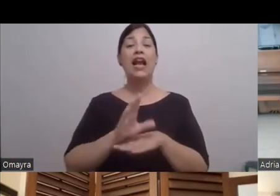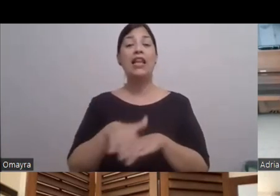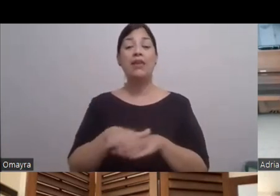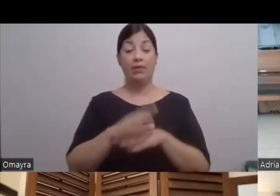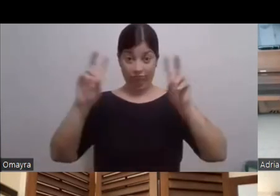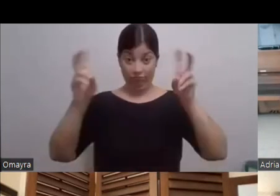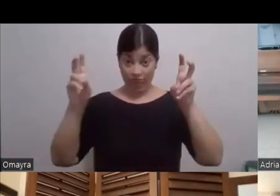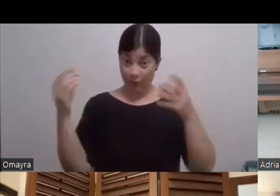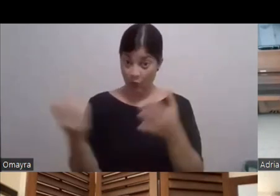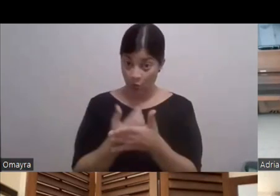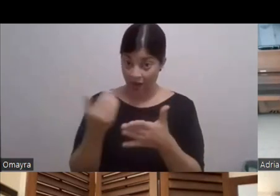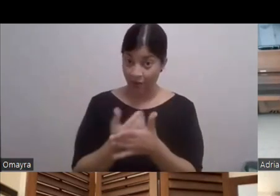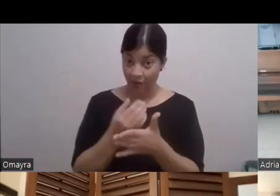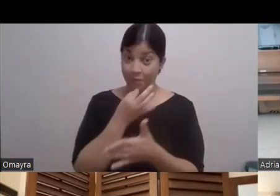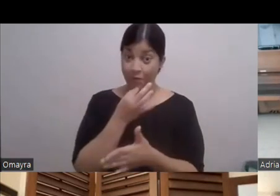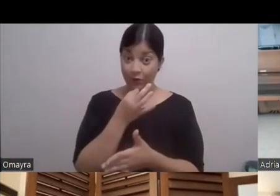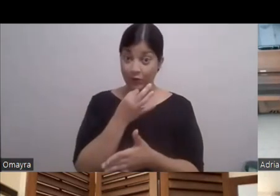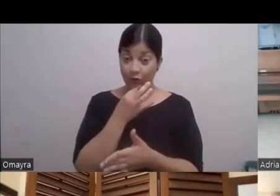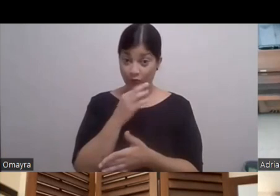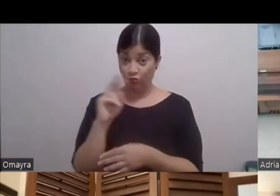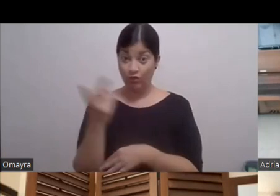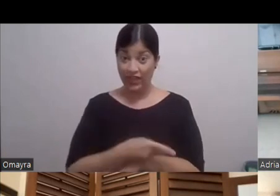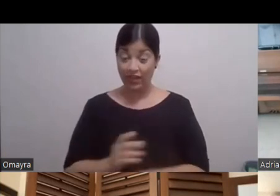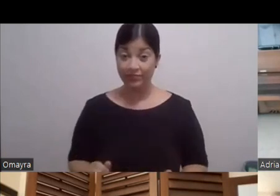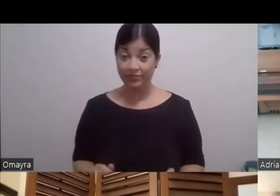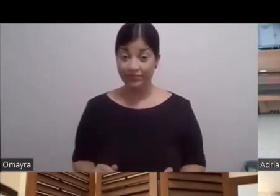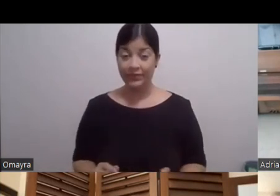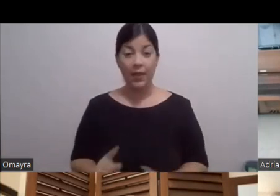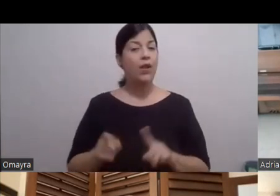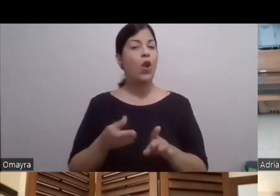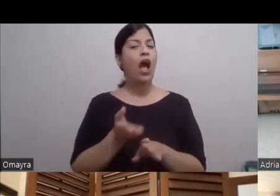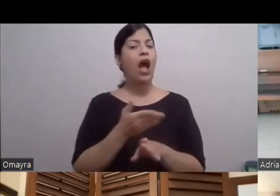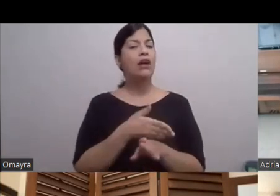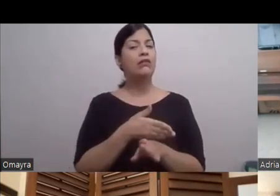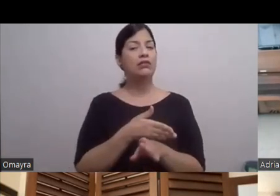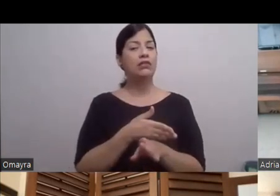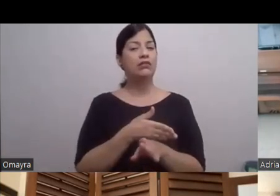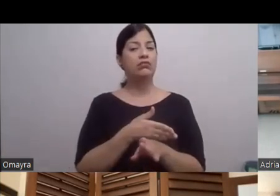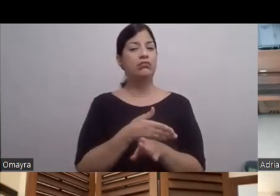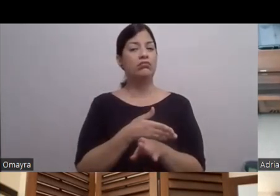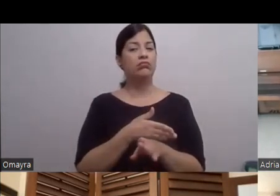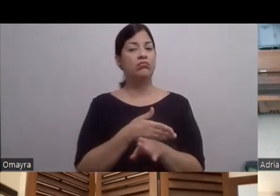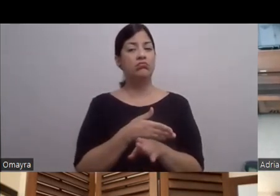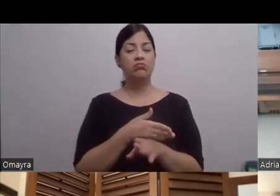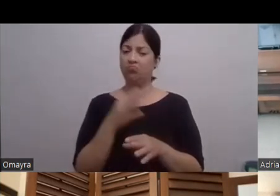es lo que viene Ya mismo dentro de dos días Pero Antes de De llegar ahí Vamos a hablar un poquito Porque tú llegaste